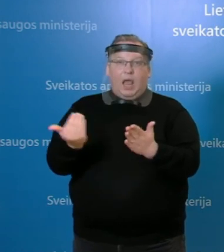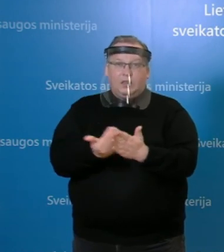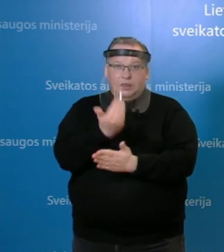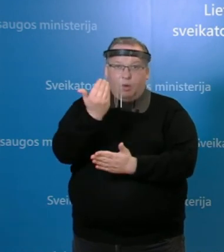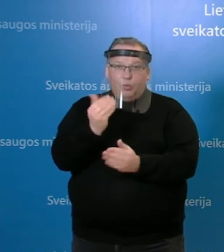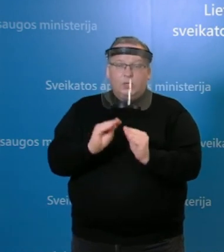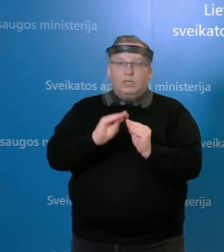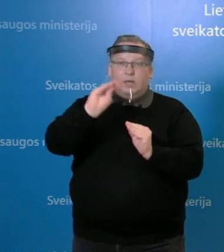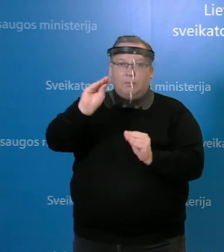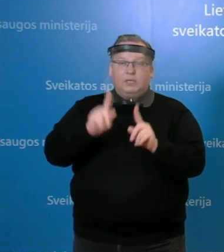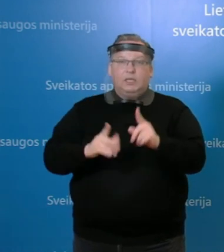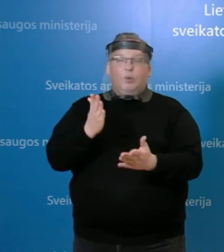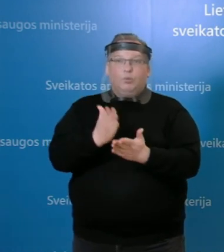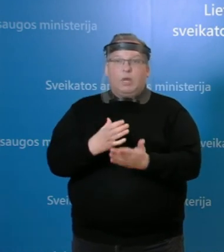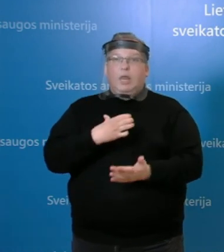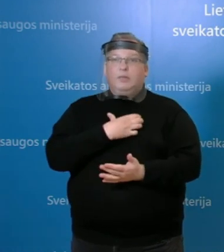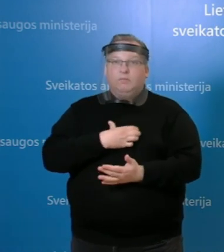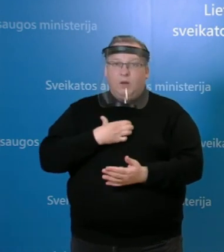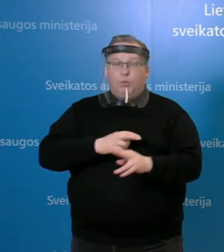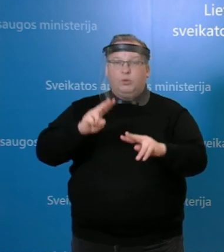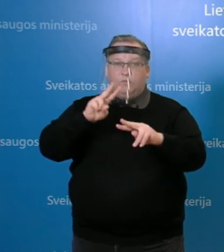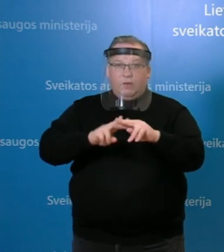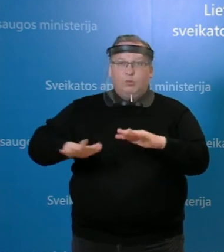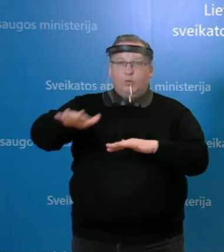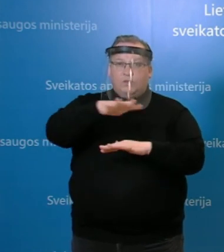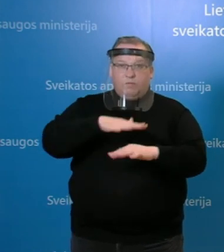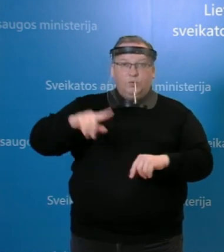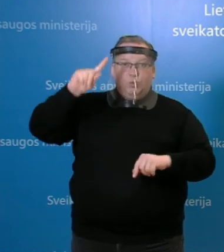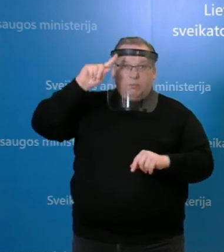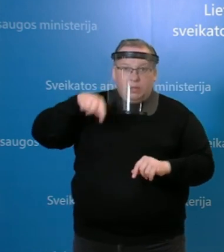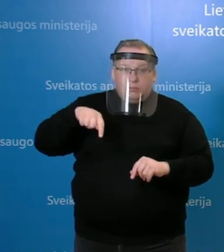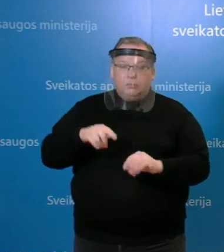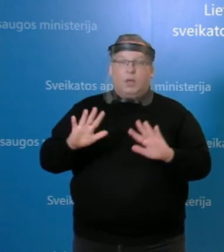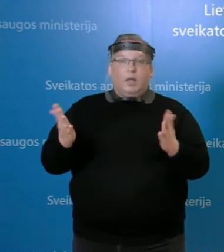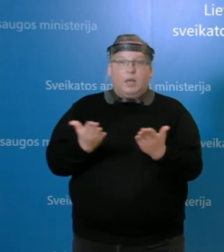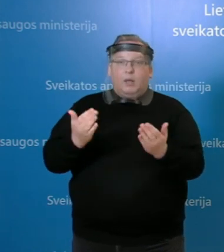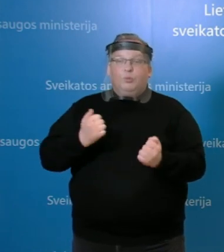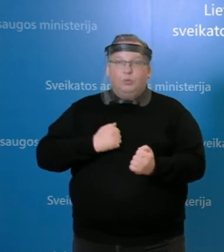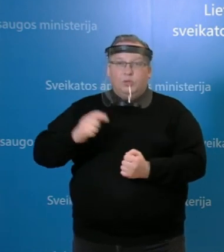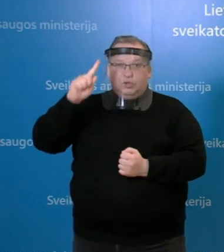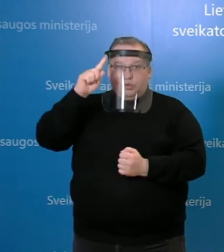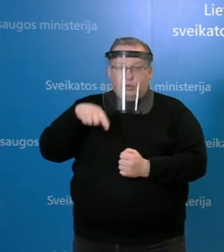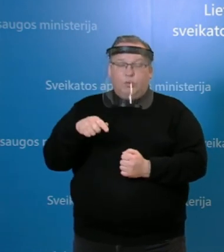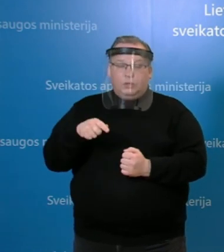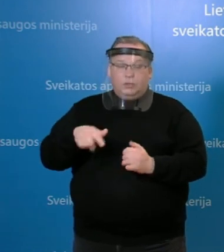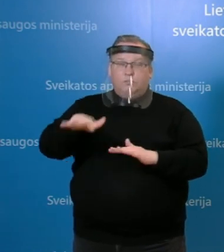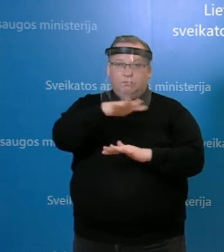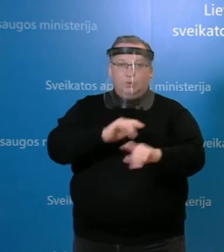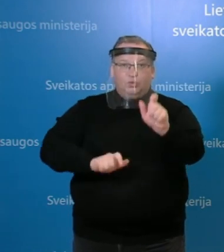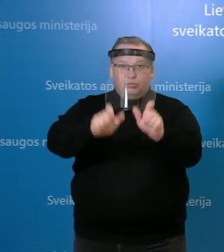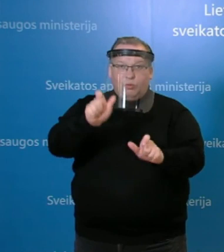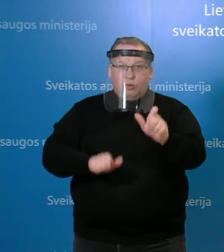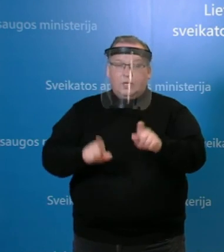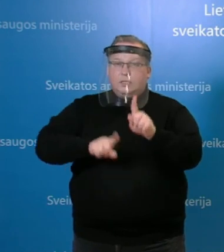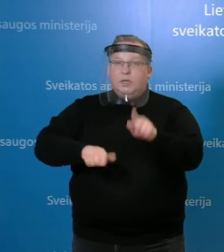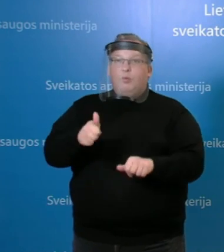atvejs, jeigu yra reikšmingos vietos visuomeniai, ką turėtų žinoti kongrečiai visuomenės. Sakykime, jeigu yra